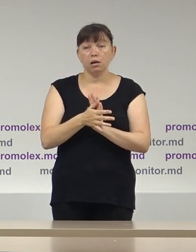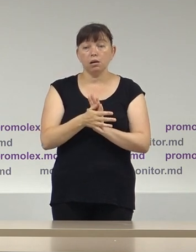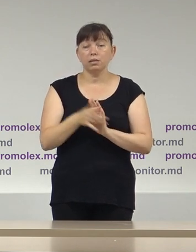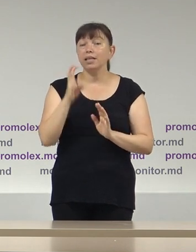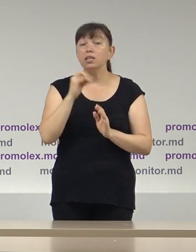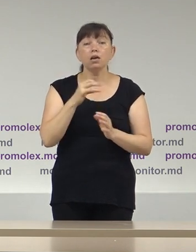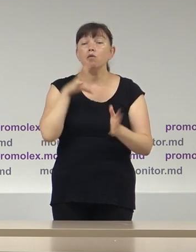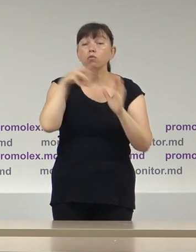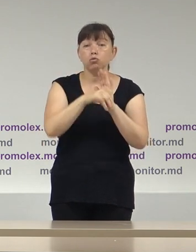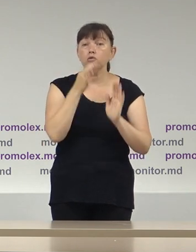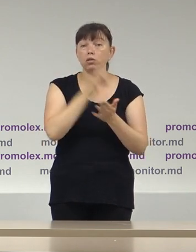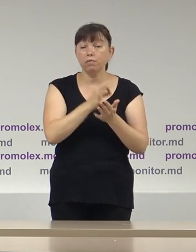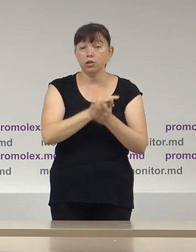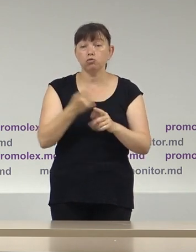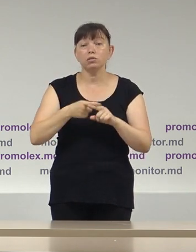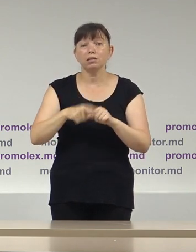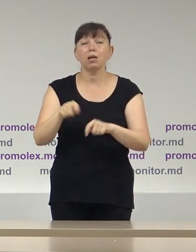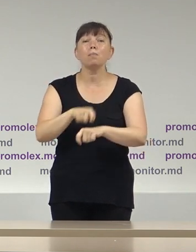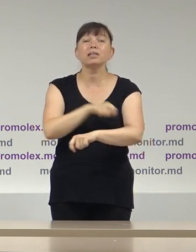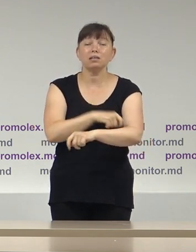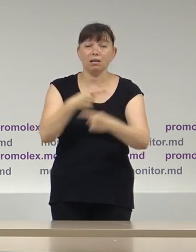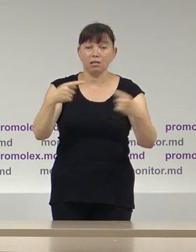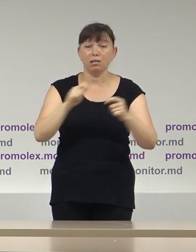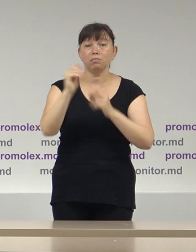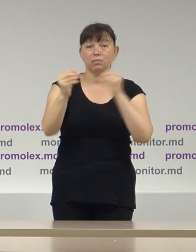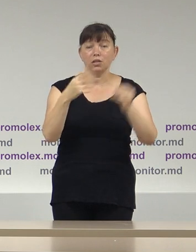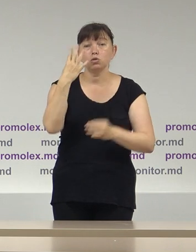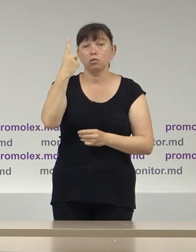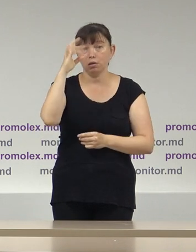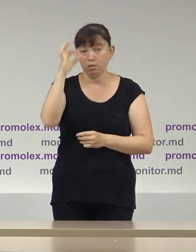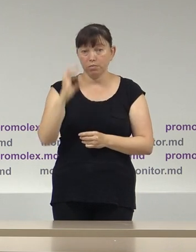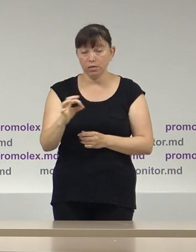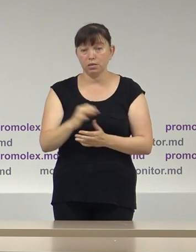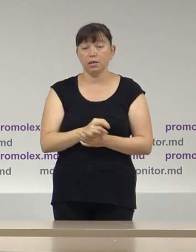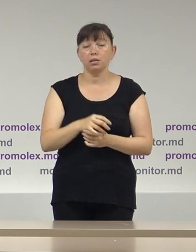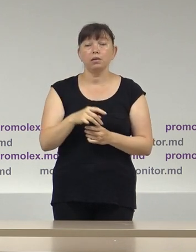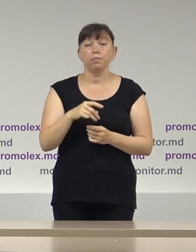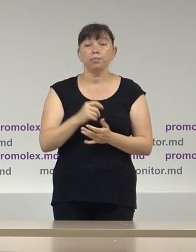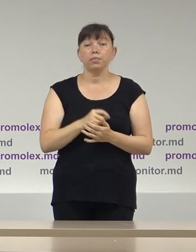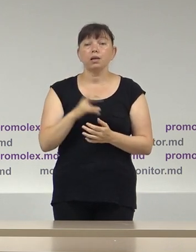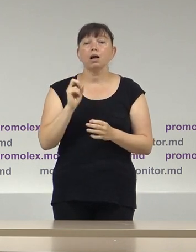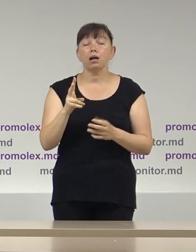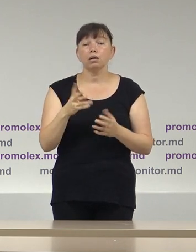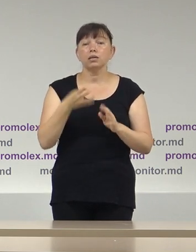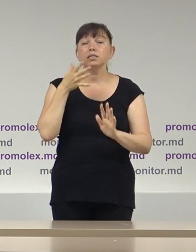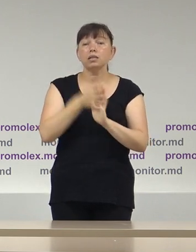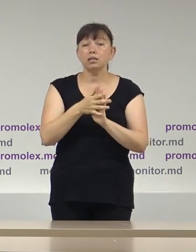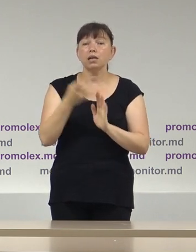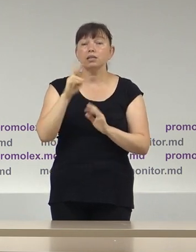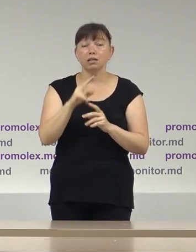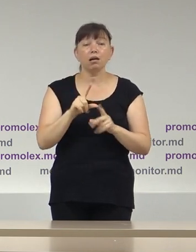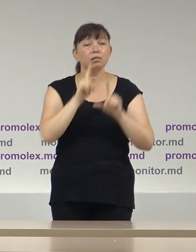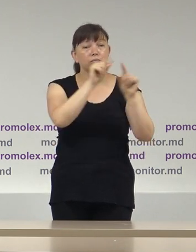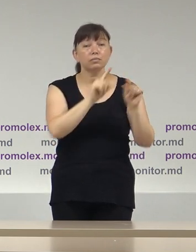neraportate se referă la materiale promoționale, 41%, urmate de cheltuielile pentru